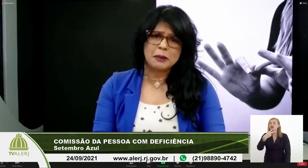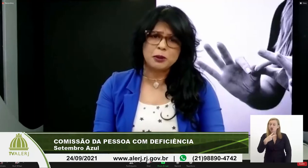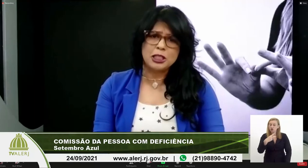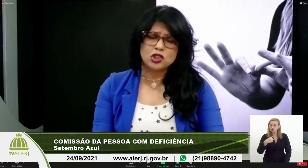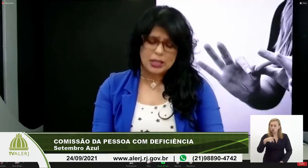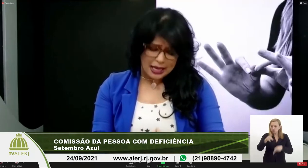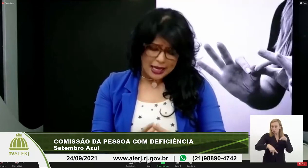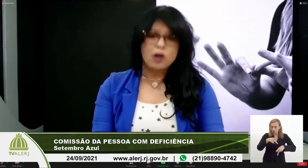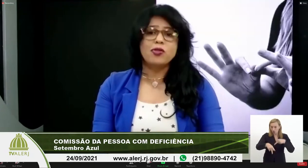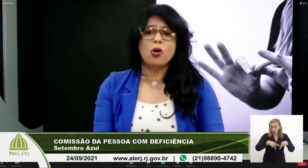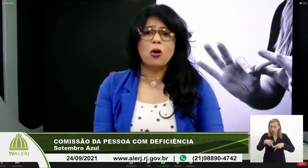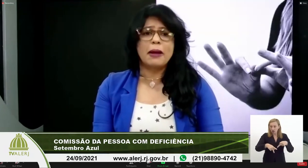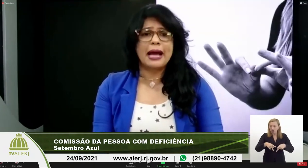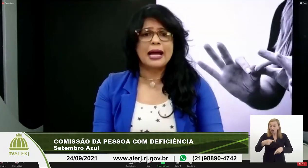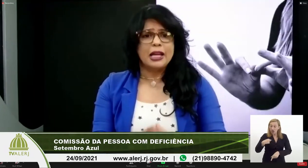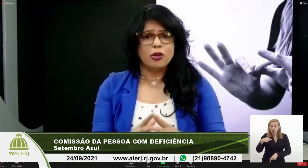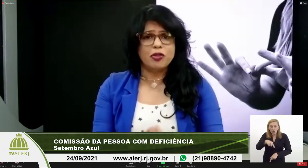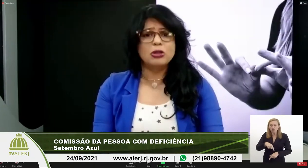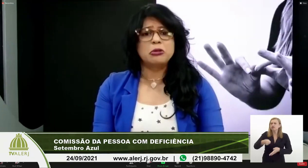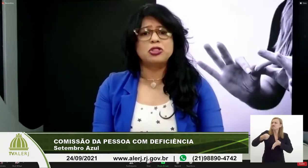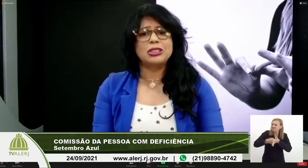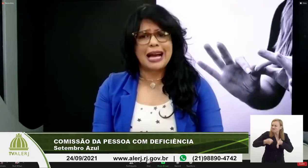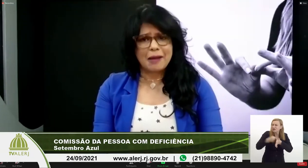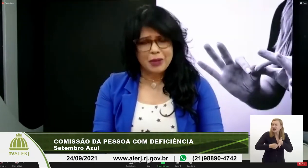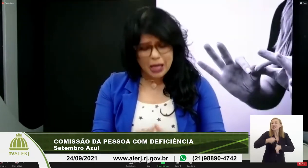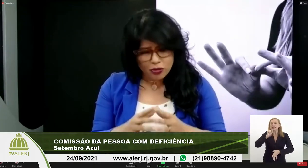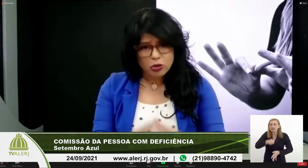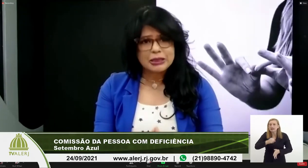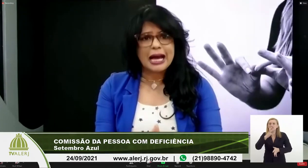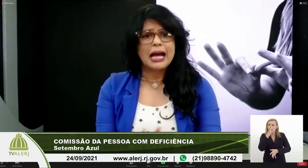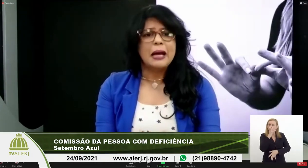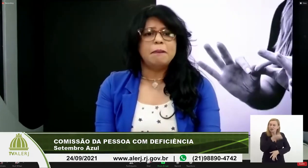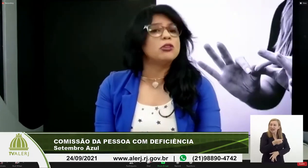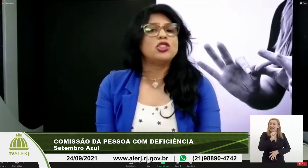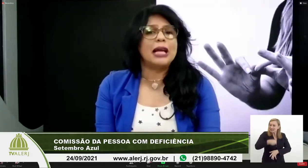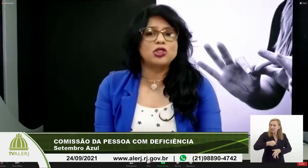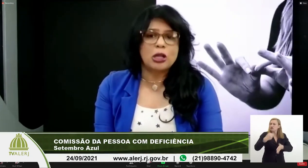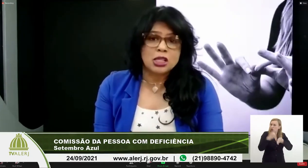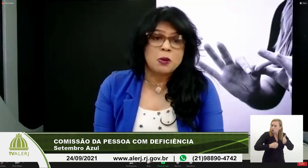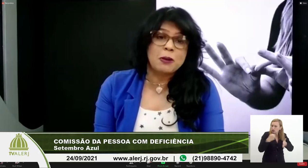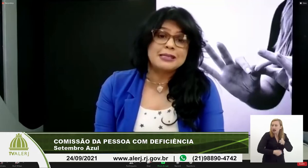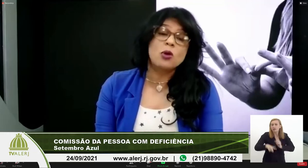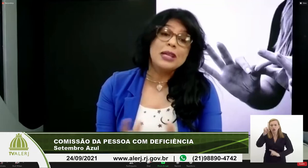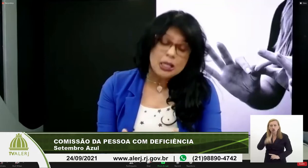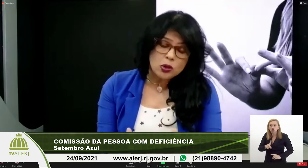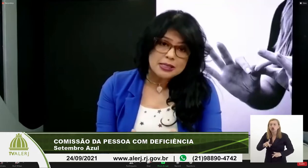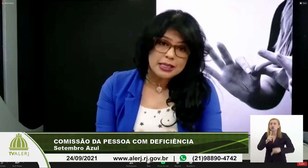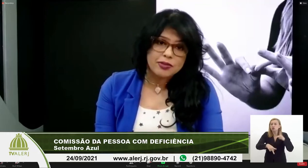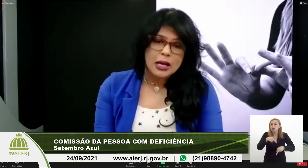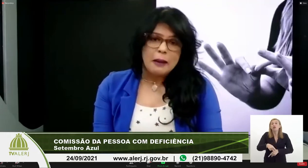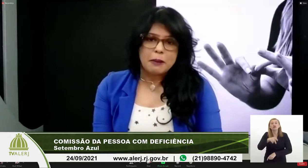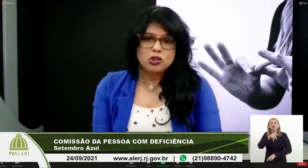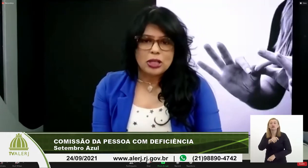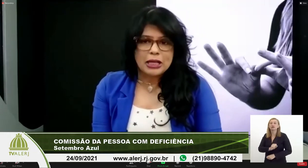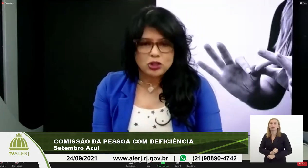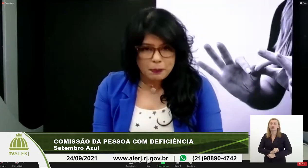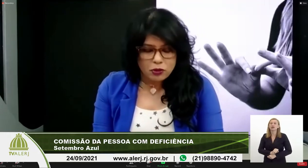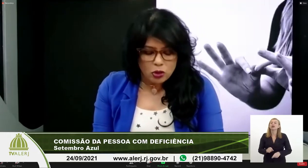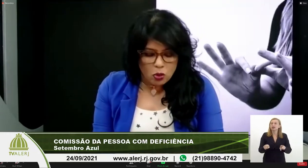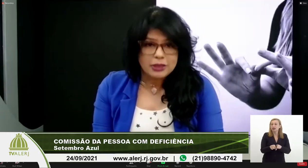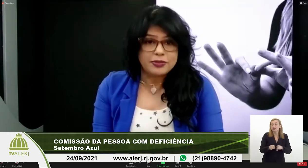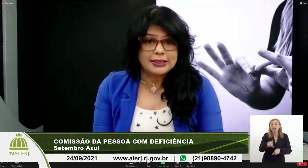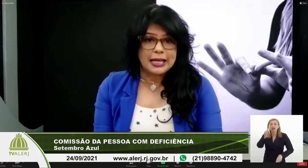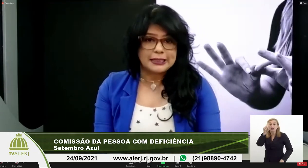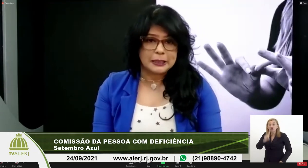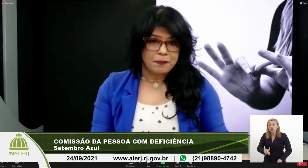então enquanto eu estiver na política, eu vou cobrar, eu vou denunciar, eu vou lutar pelos direitos da nossa população, inclusive pelos direitos da